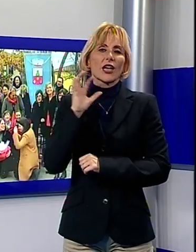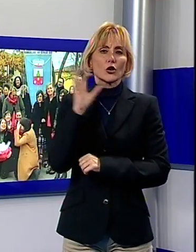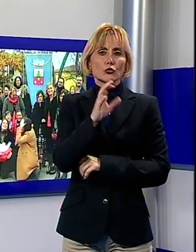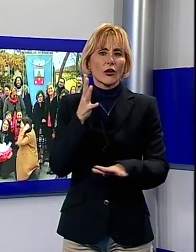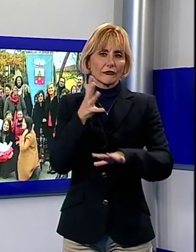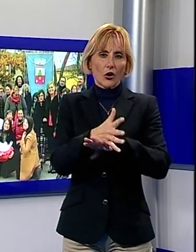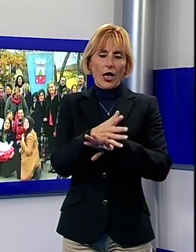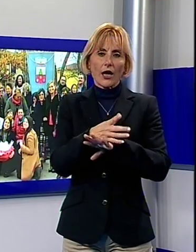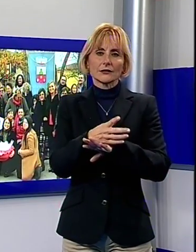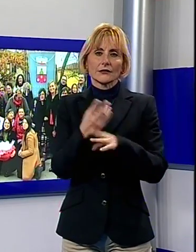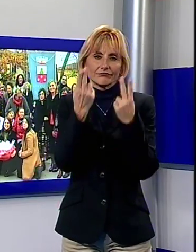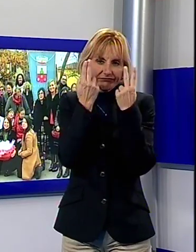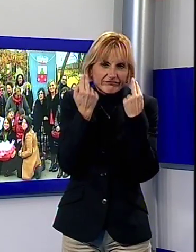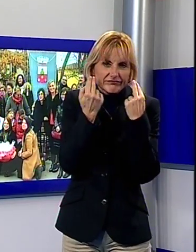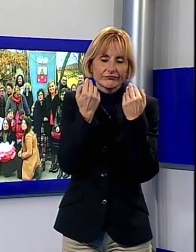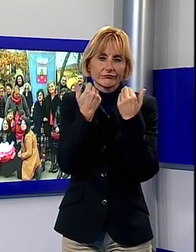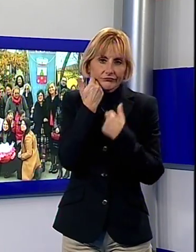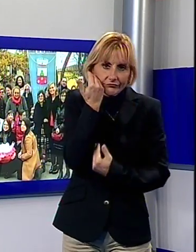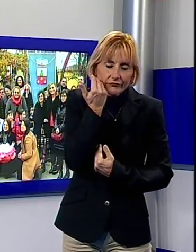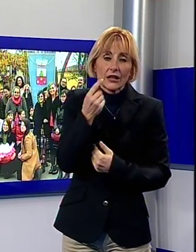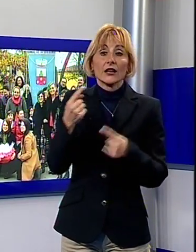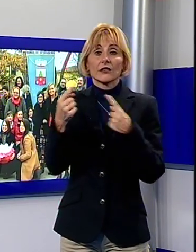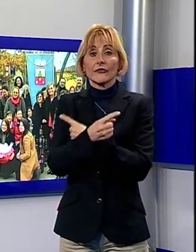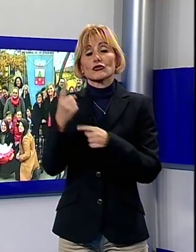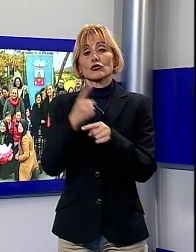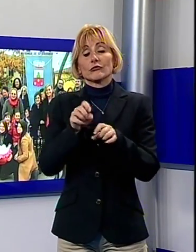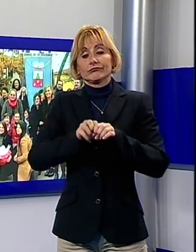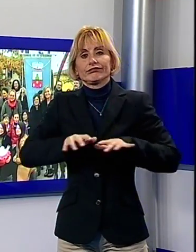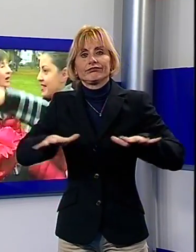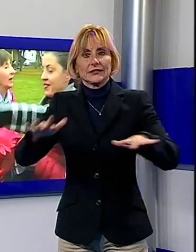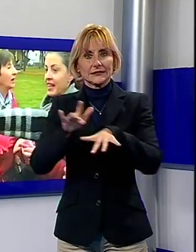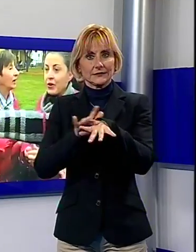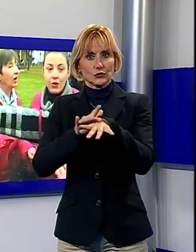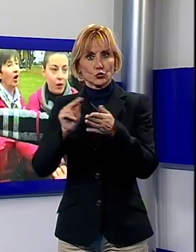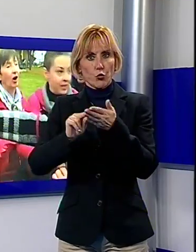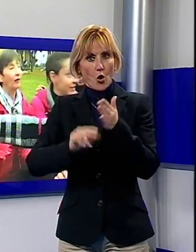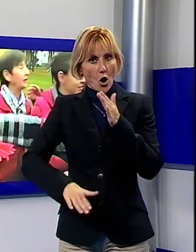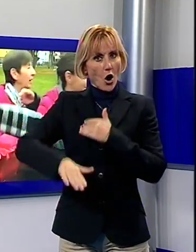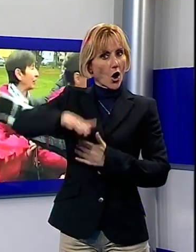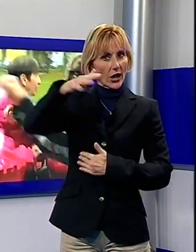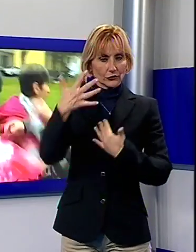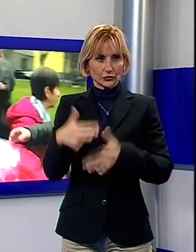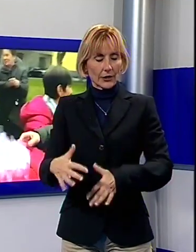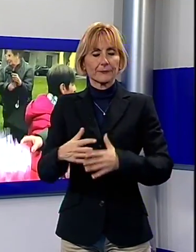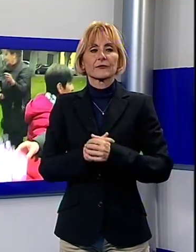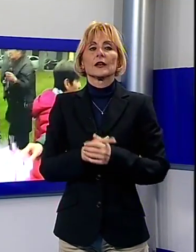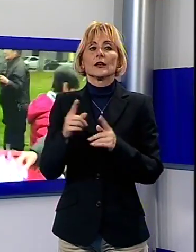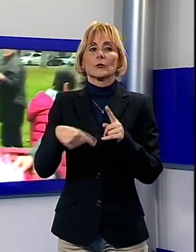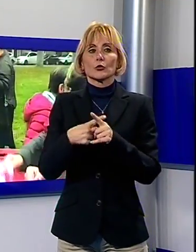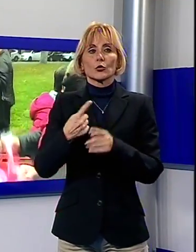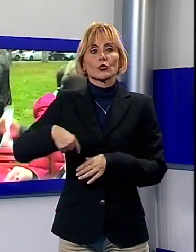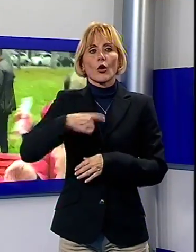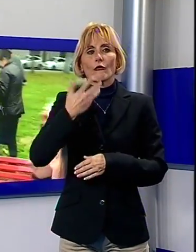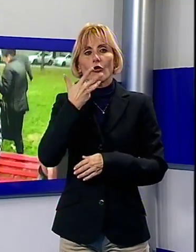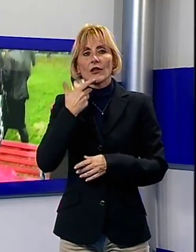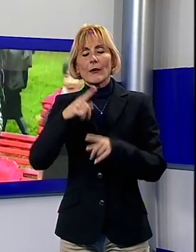spetta alle istituzioni diffondere questo messaggio già nelle scuole. Con la panchina delle donne, ha detto la De Toffol, vogliamo testimoniare il nostro